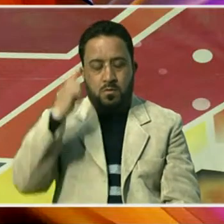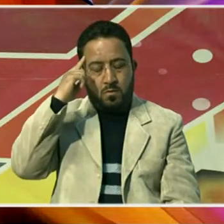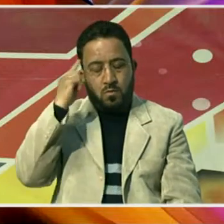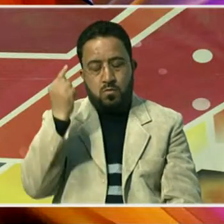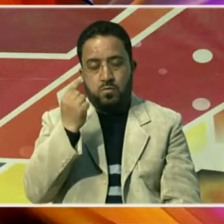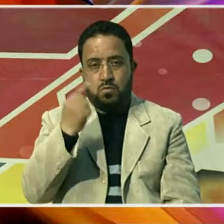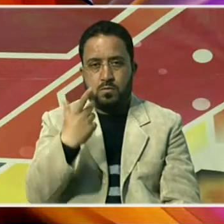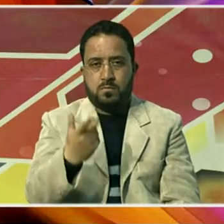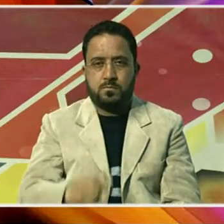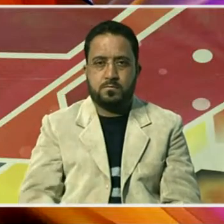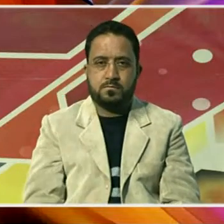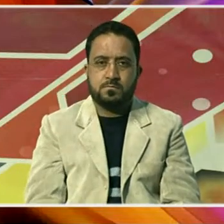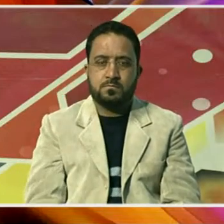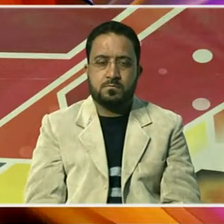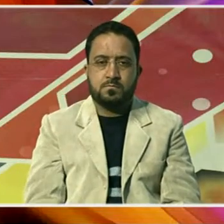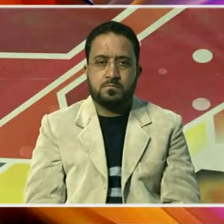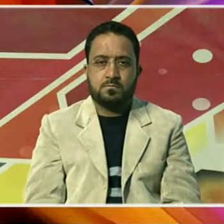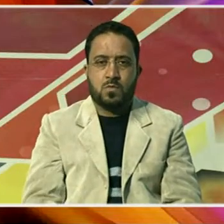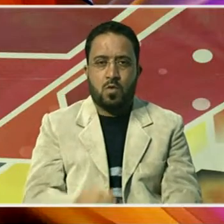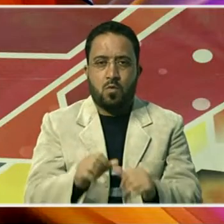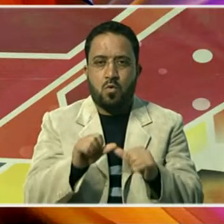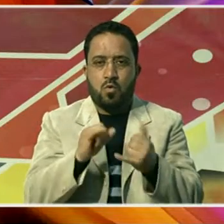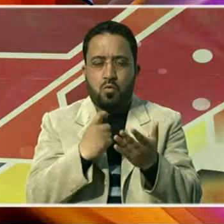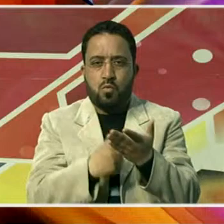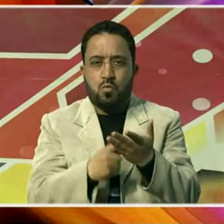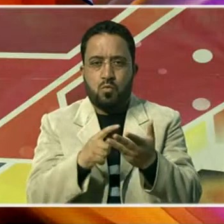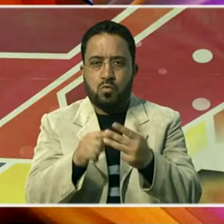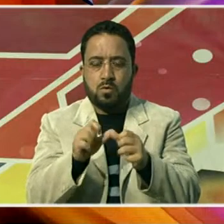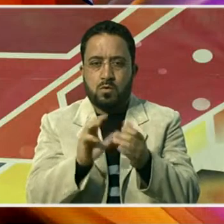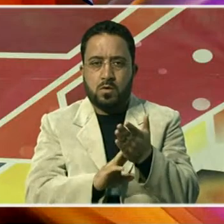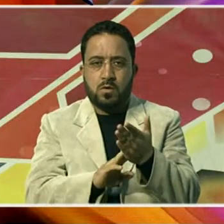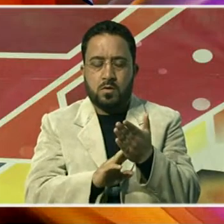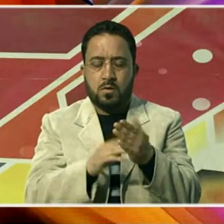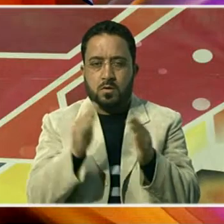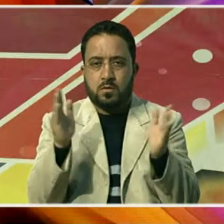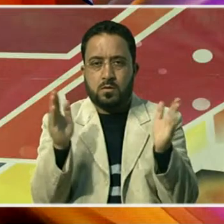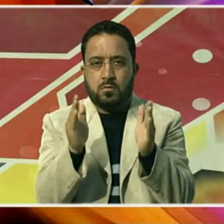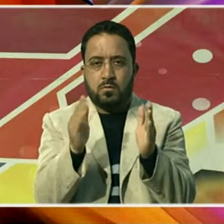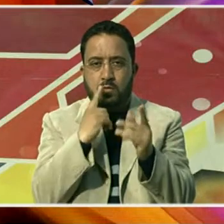اور عظم کا مظاہرہ کرنا ناگزیر ہے